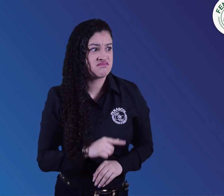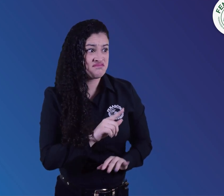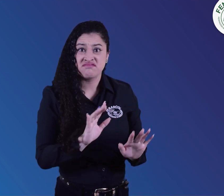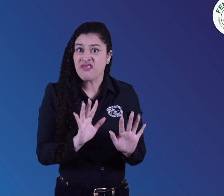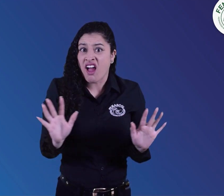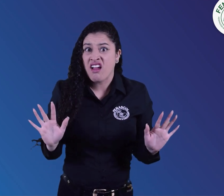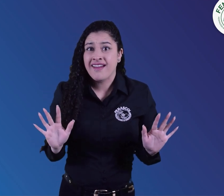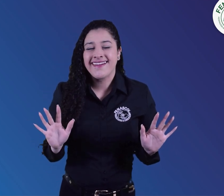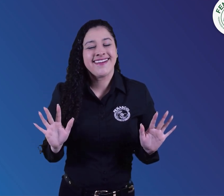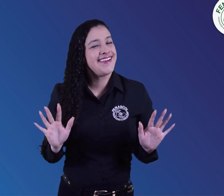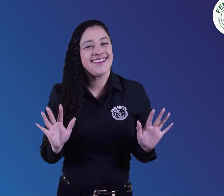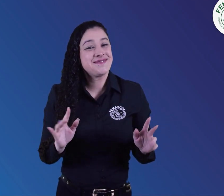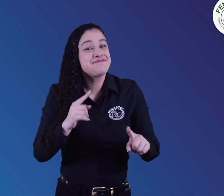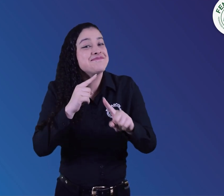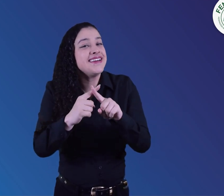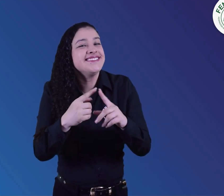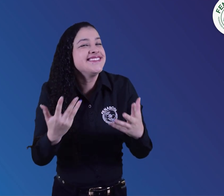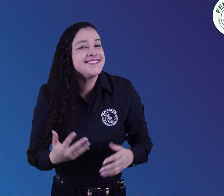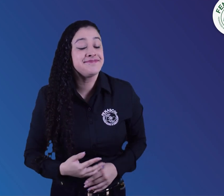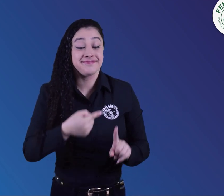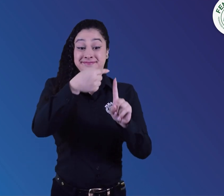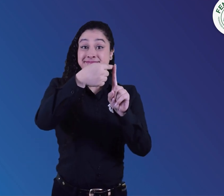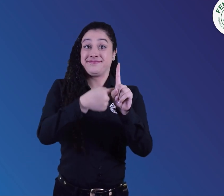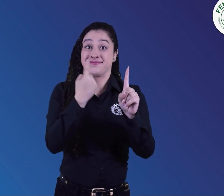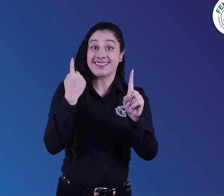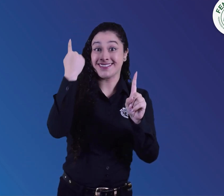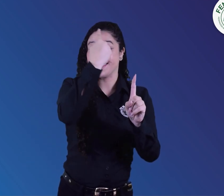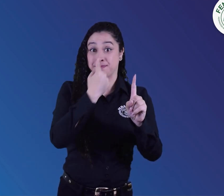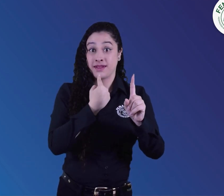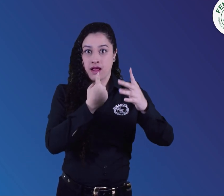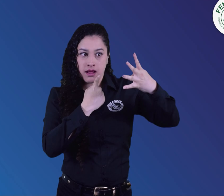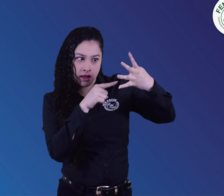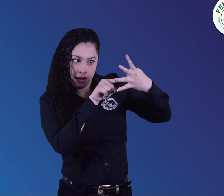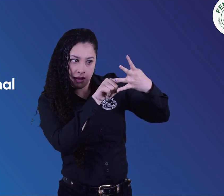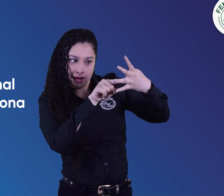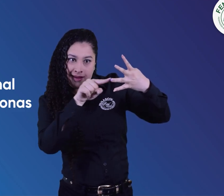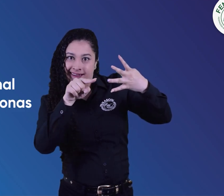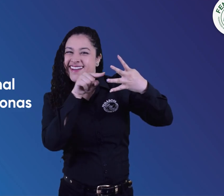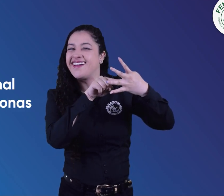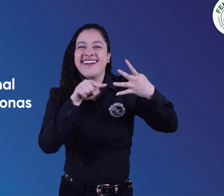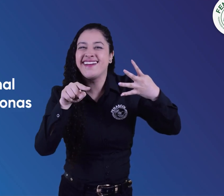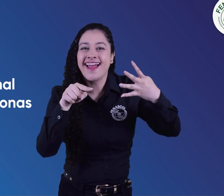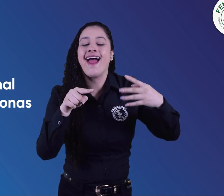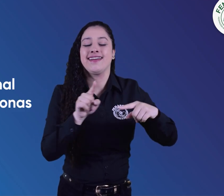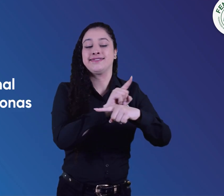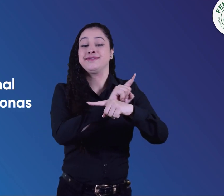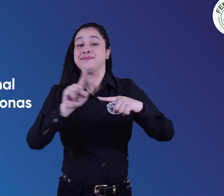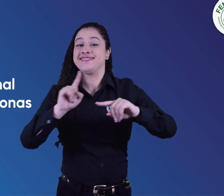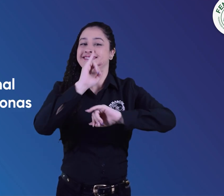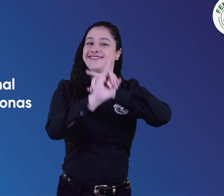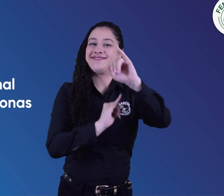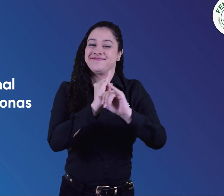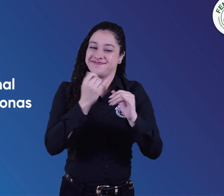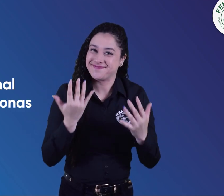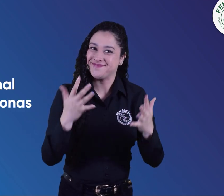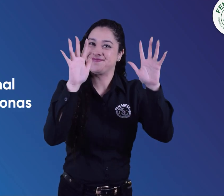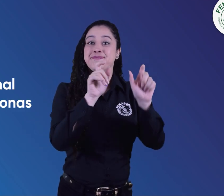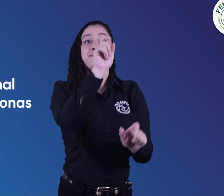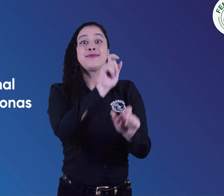personas sordas. Y no termina aquí. Que la tercera semana de septiembre, Semana Internacional de las Personas